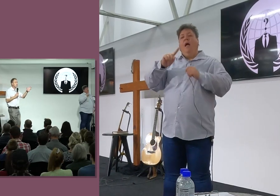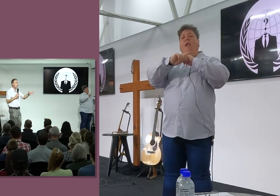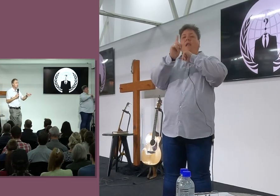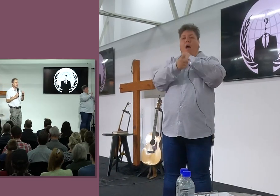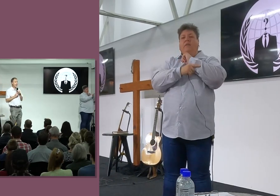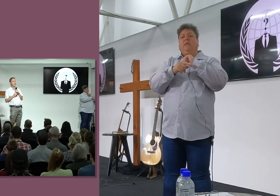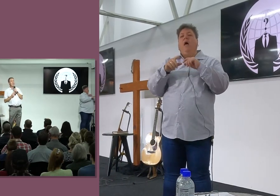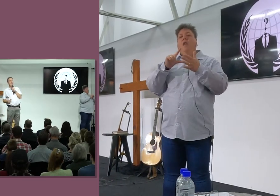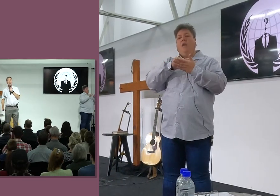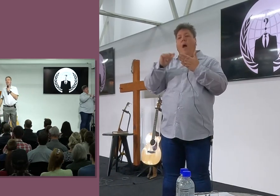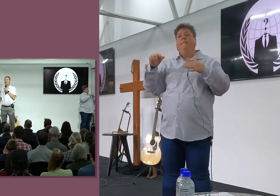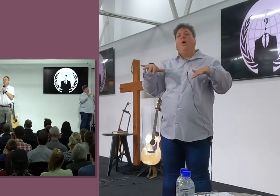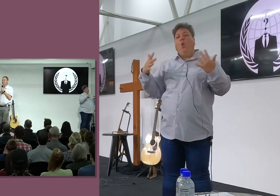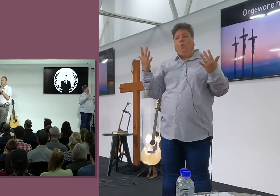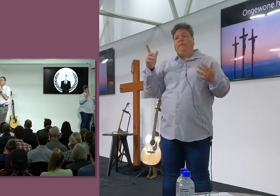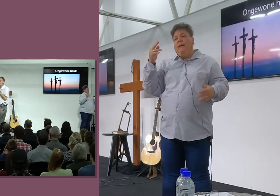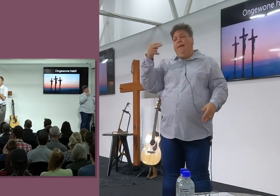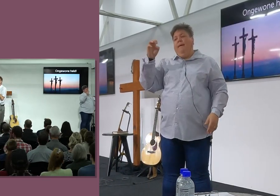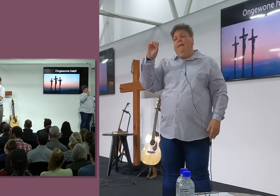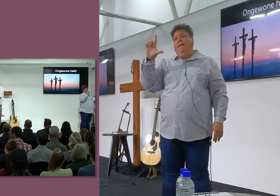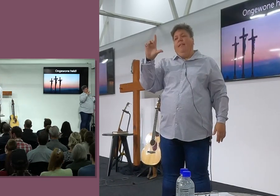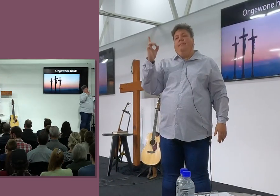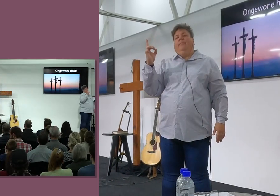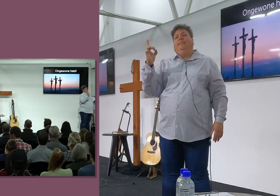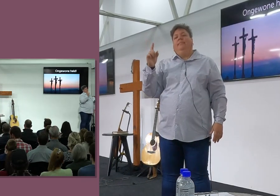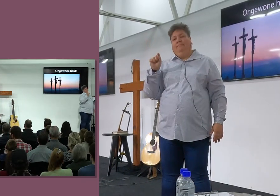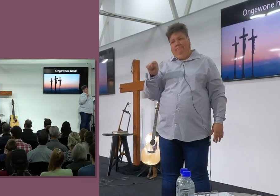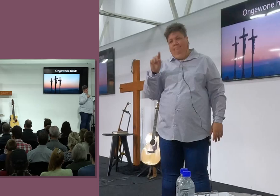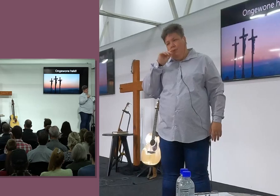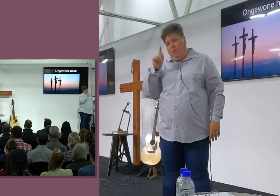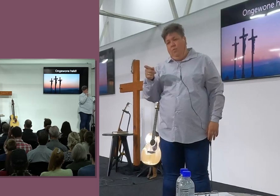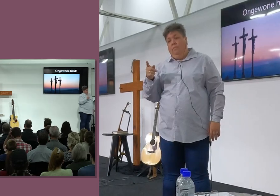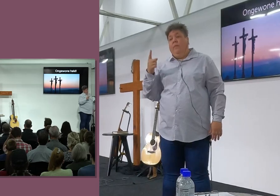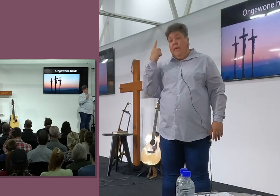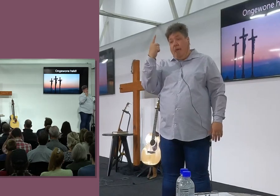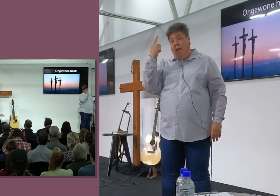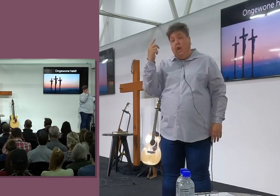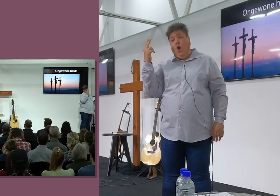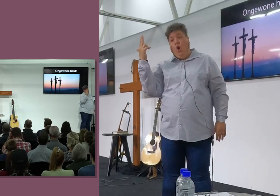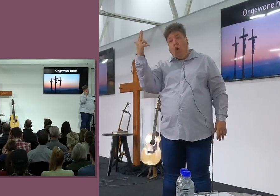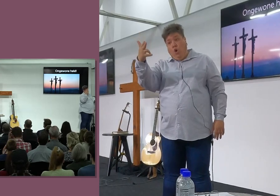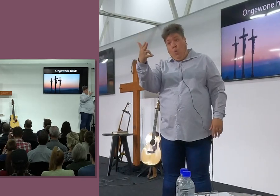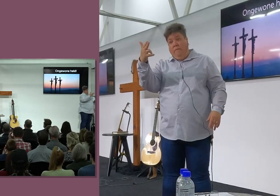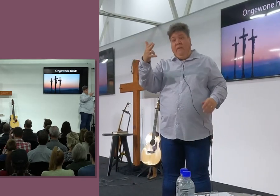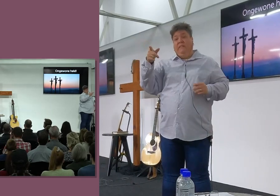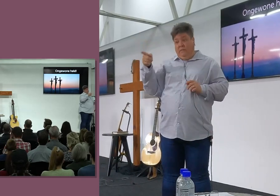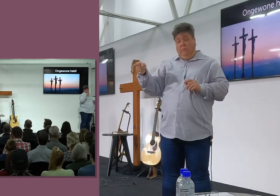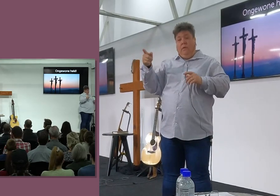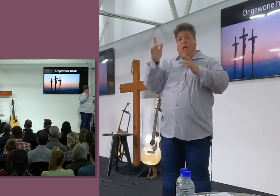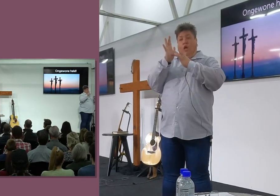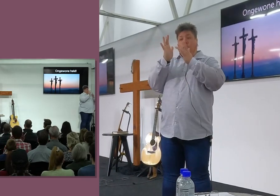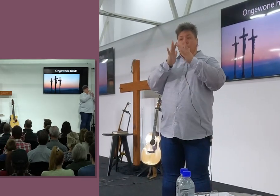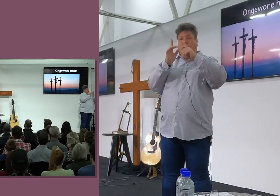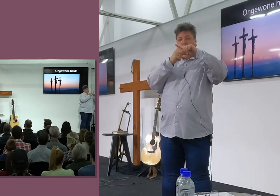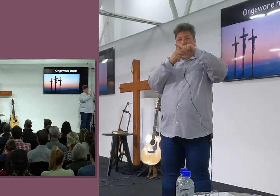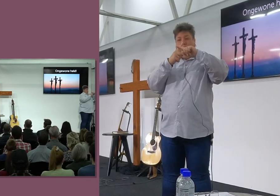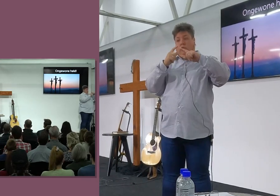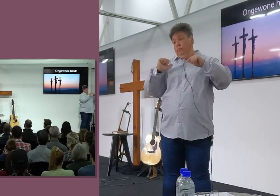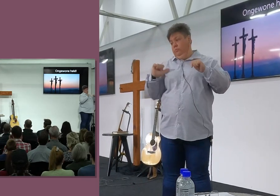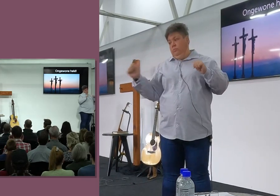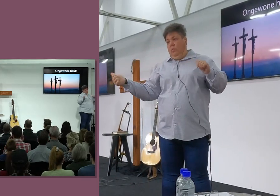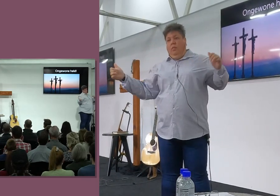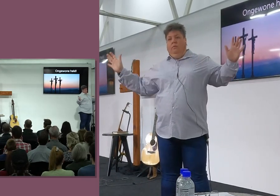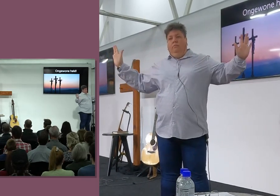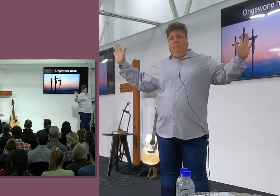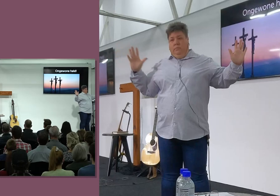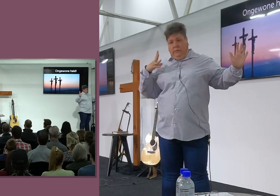Ons laaste namloes held, En, Dit is die, Een van die rovers, Wat langs Jesus gehang het aan die kruis, Hy is ons namloes held, Ons weet jy wat sy